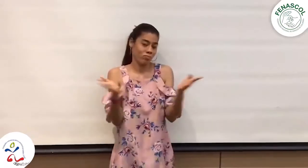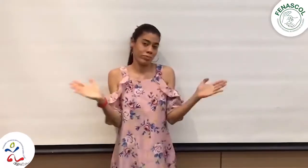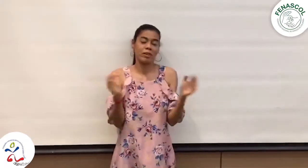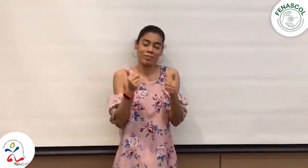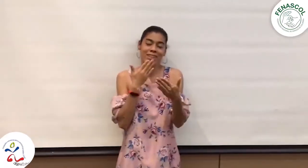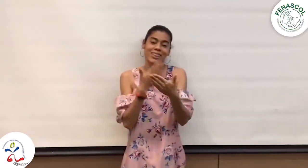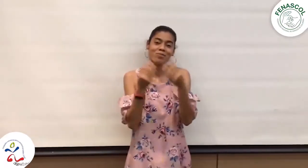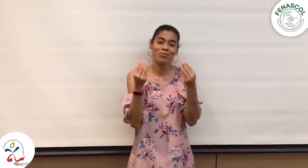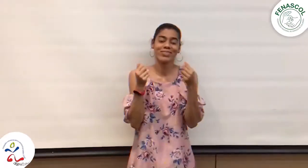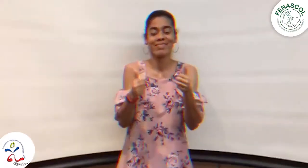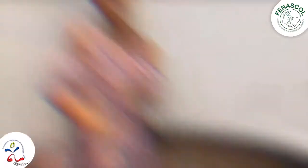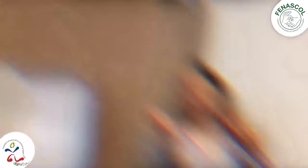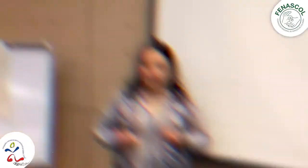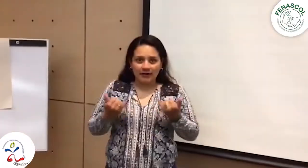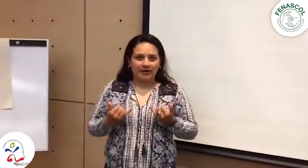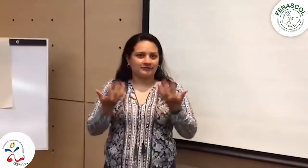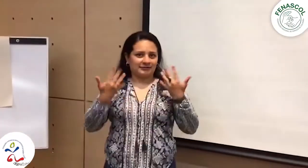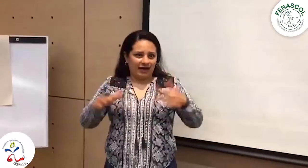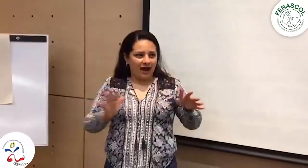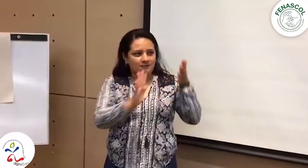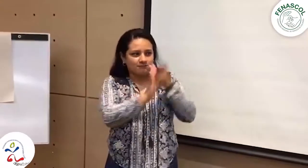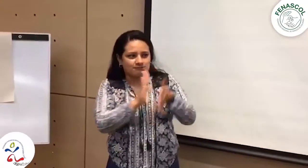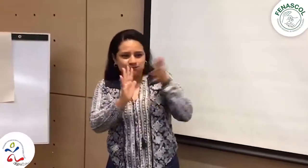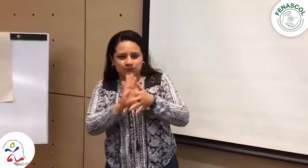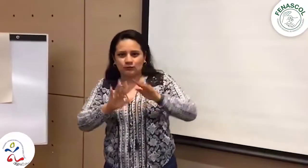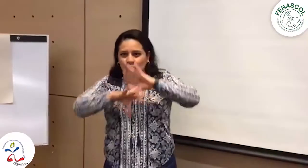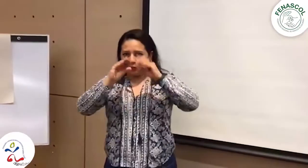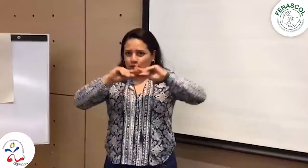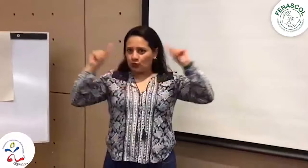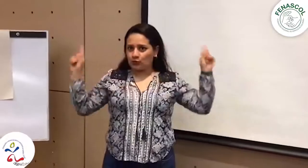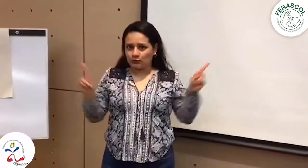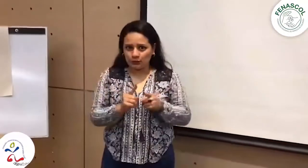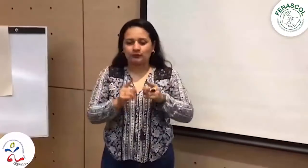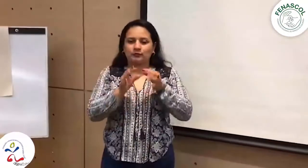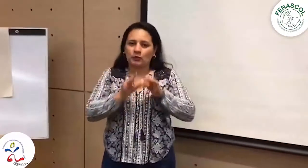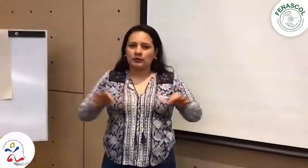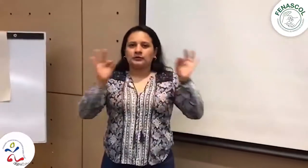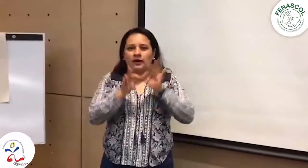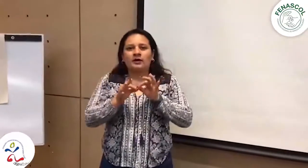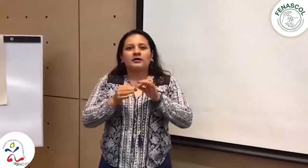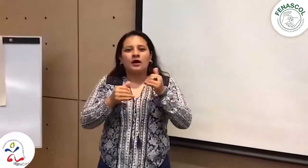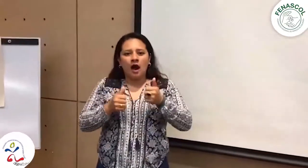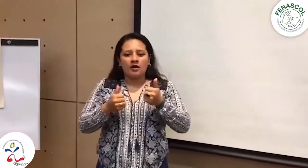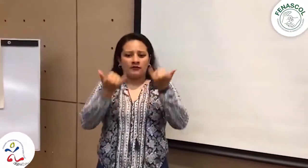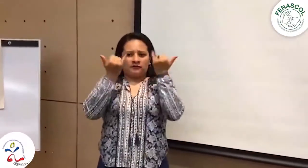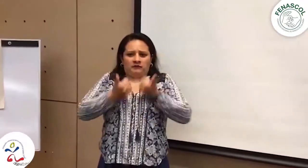seguir luchando por los objetivos que queremos de acceso a las personas con discapacidad. Muchas gracias. Bueno, para llegar ya a una